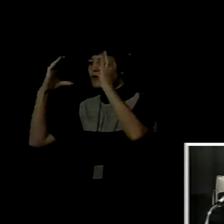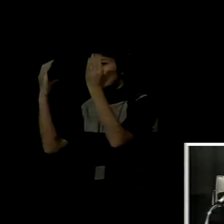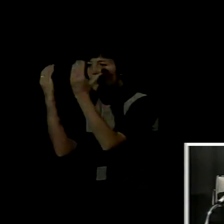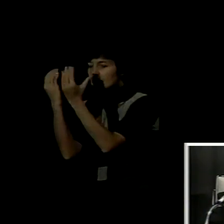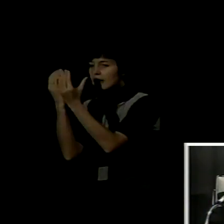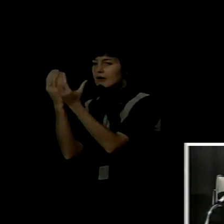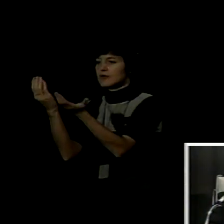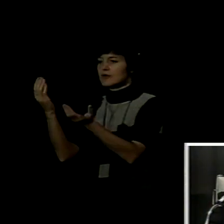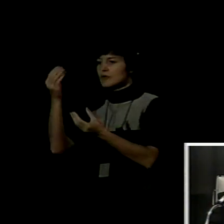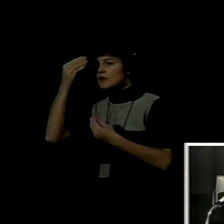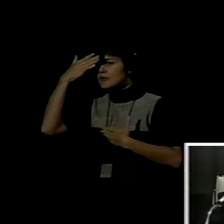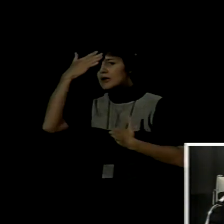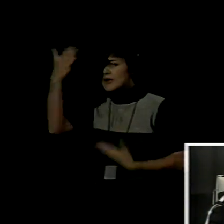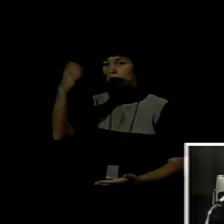dirige, a Carlos Esclier.